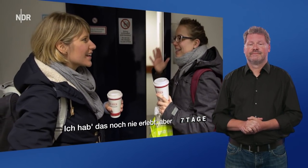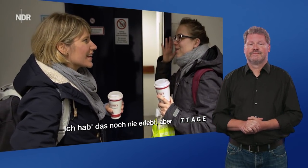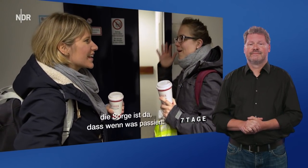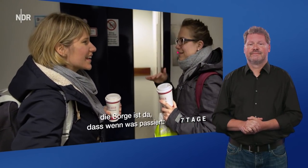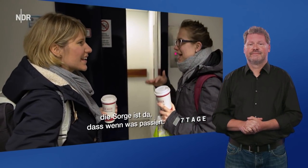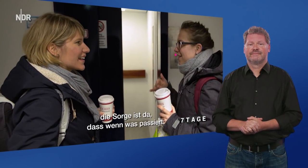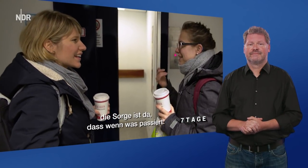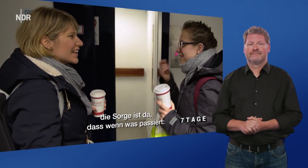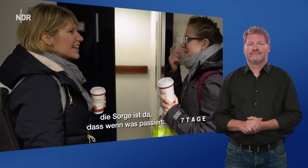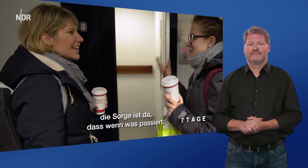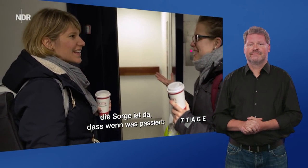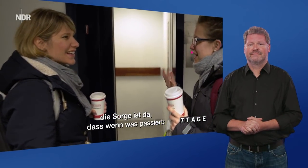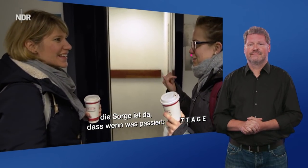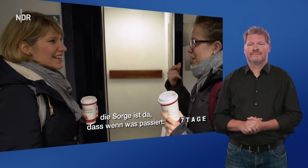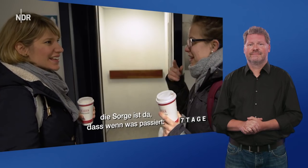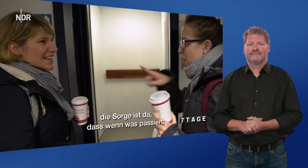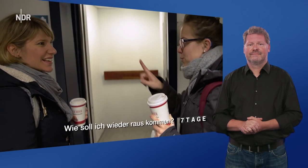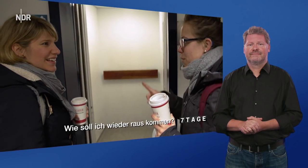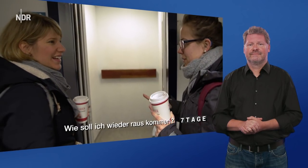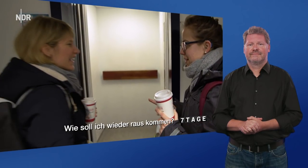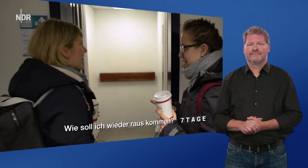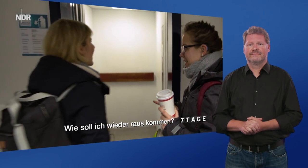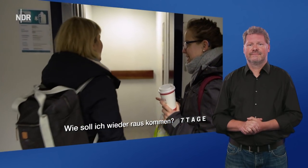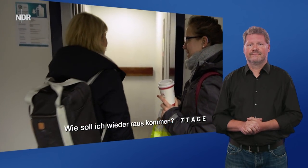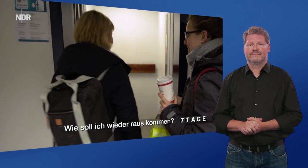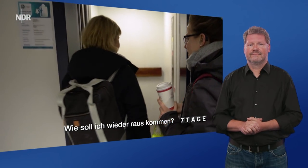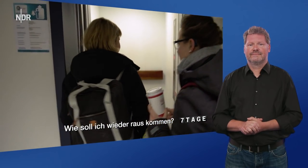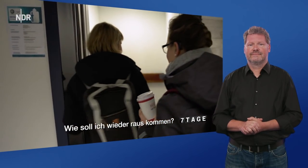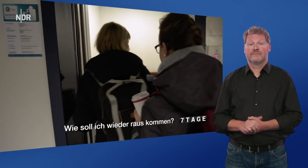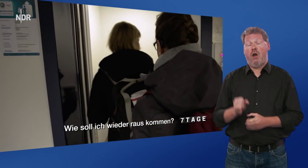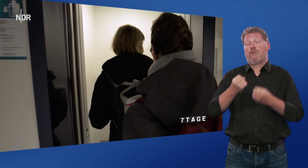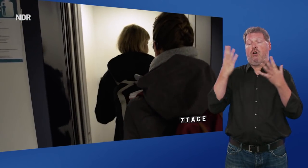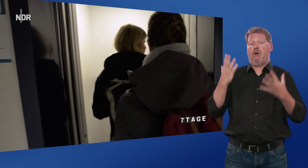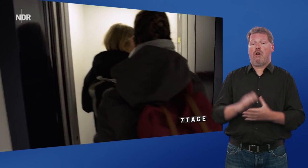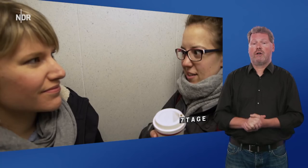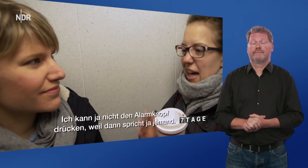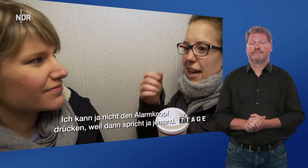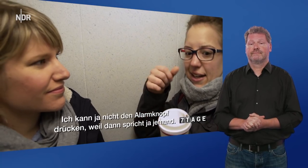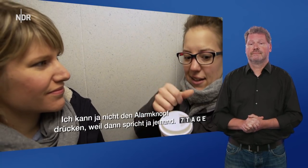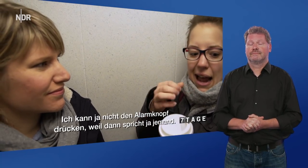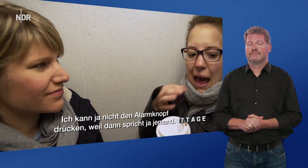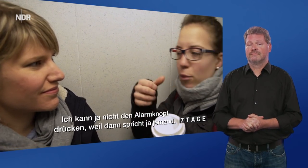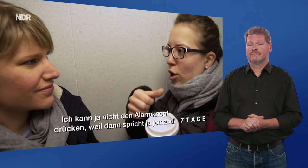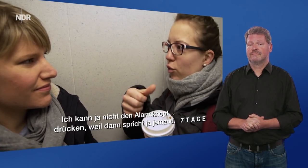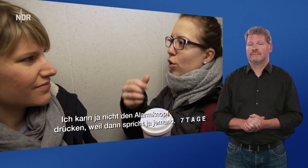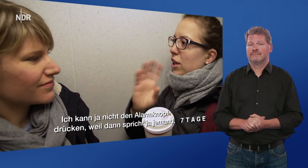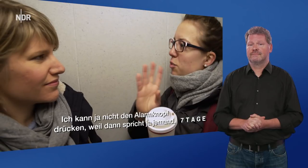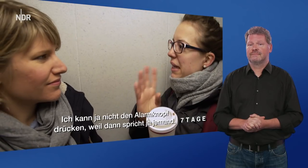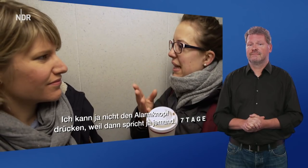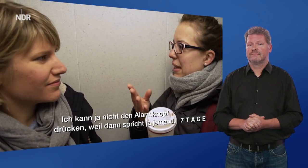die Sorge ist da. Was passiert ist, soll ich wieder rauskommen? Ja, klar. Ich kann mit dem Alarmknopf drücken, dann spriezt er die